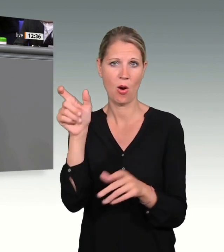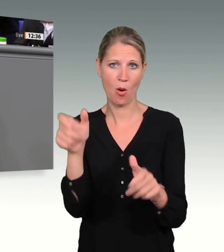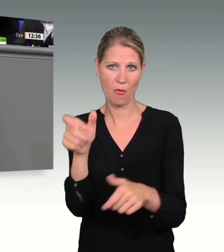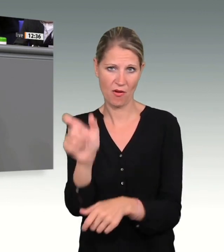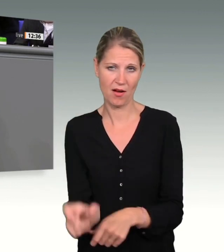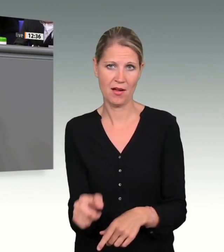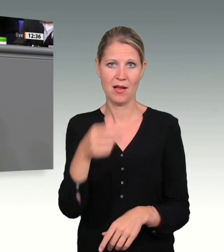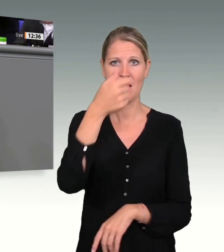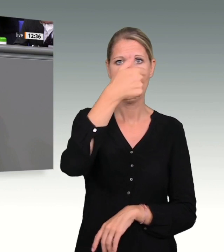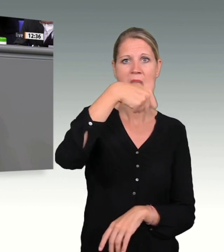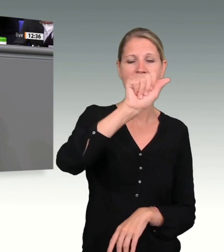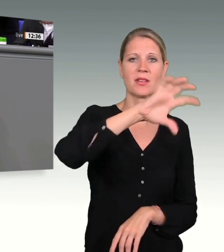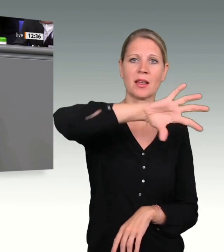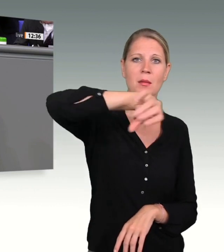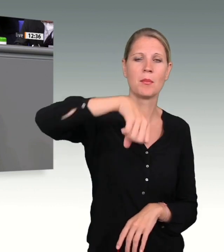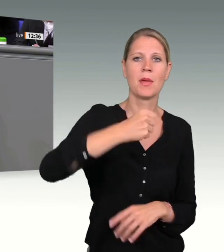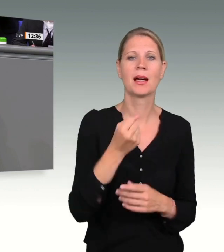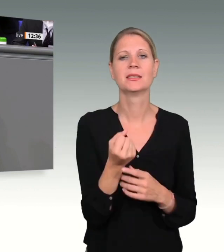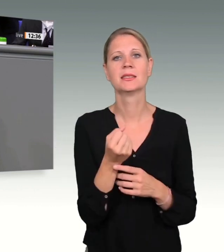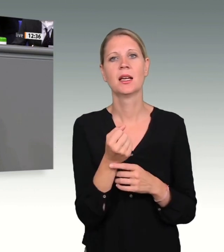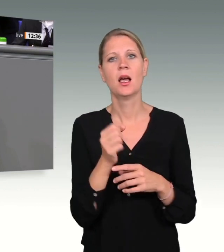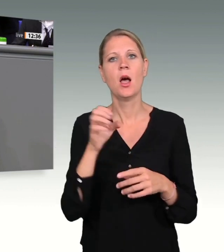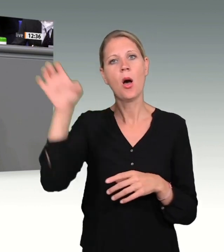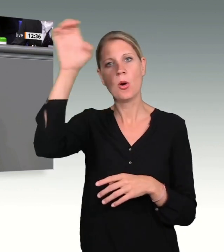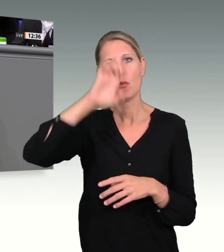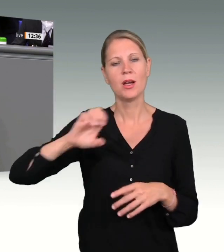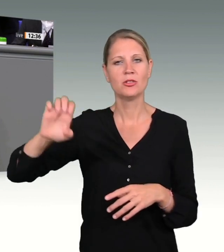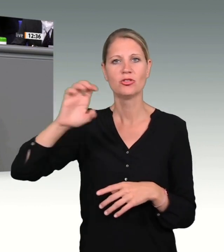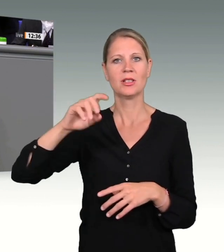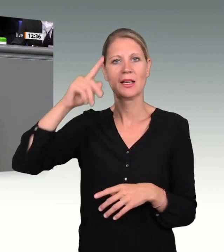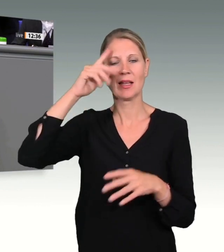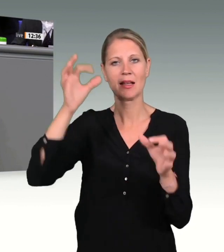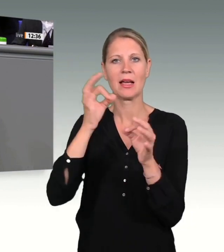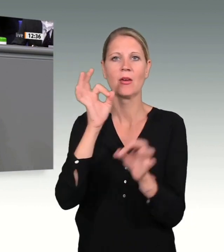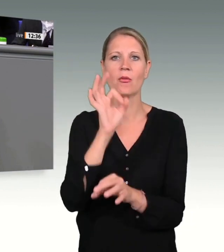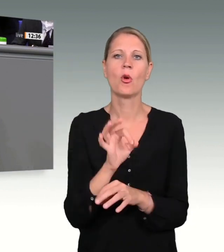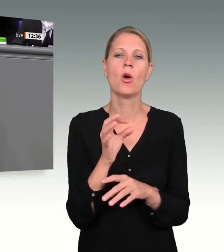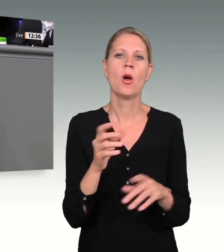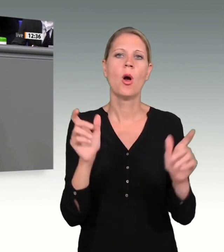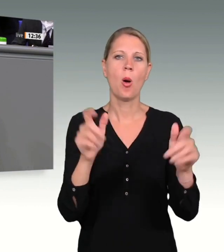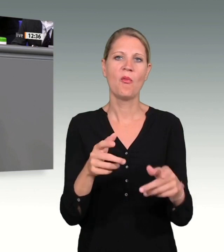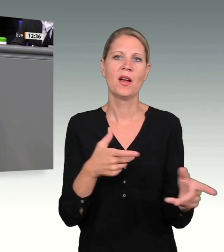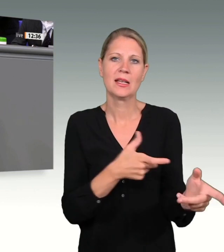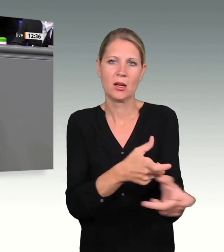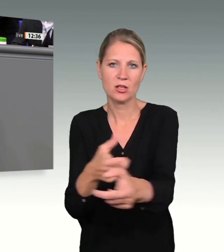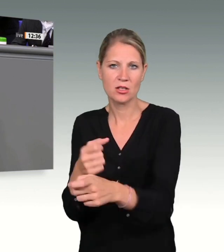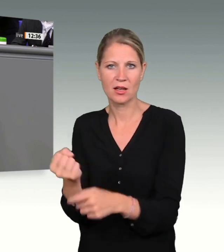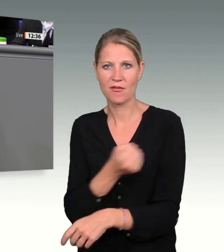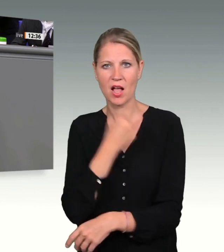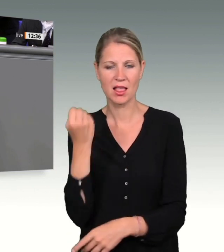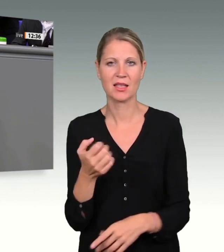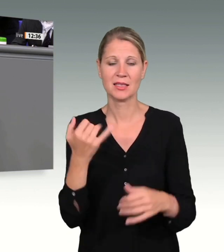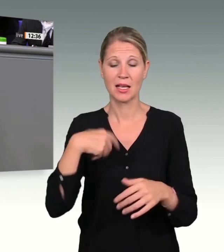terroristischer Gewalt. Ich finde, es würde uns gut anstehen, wenn wir diesen Tag, den 11. März, hier auch in Deutschland